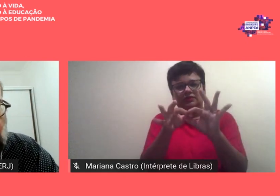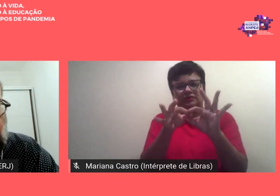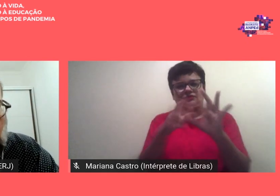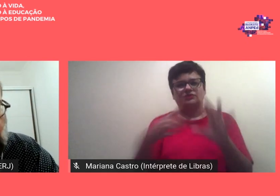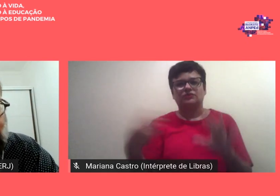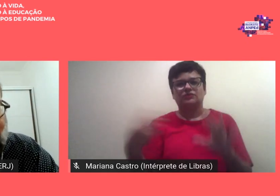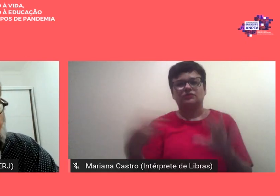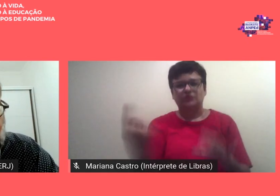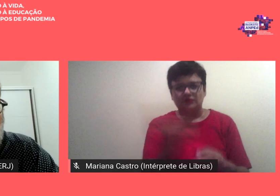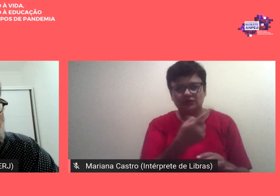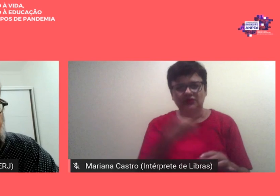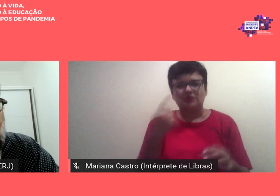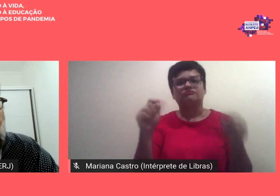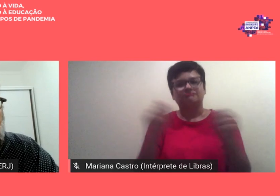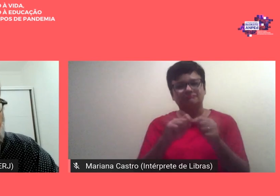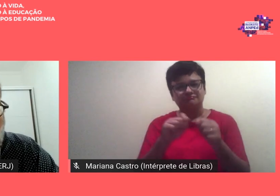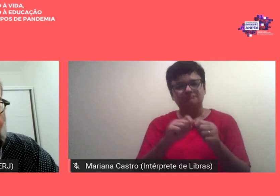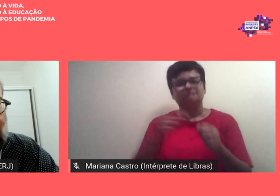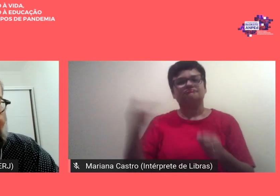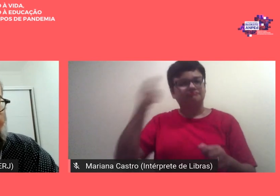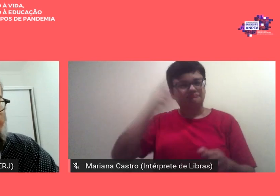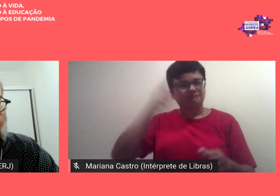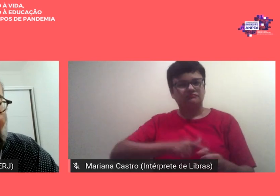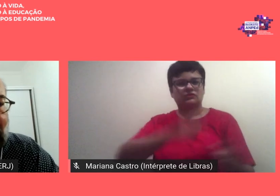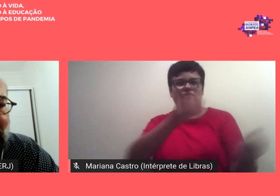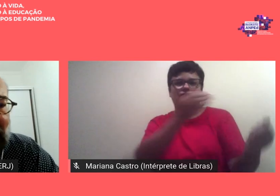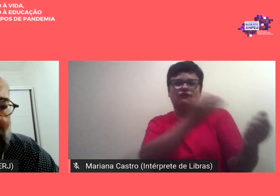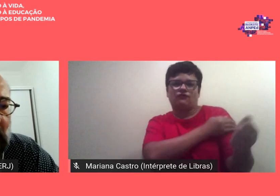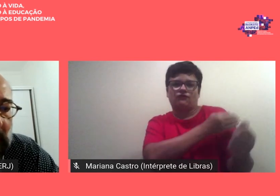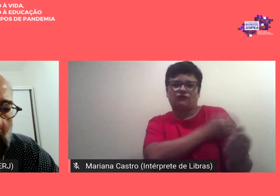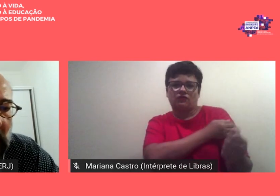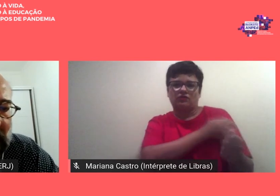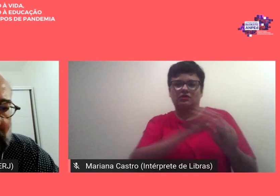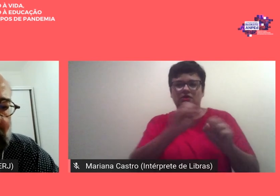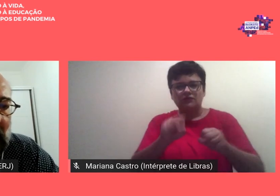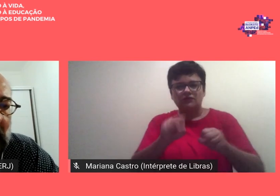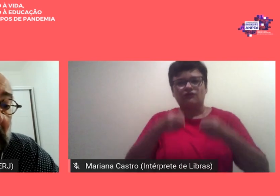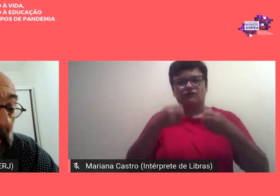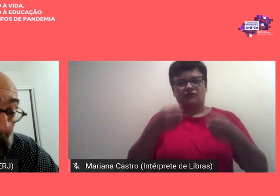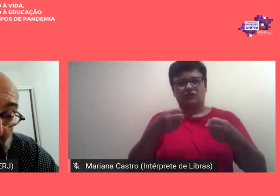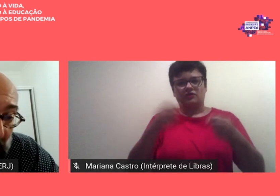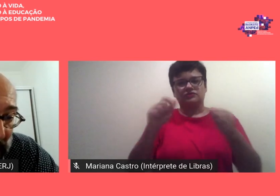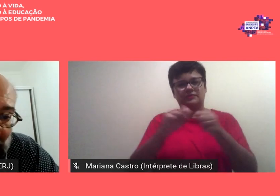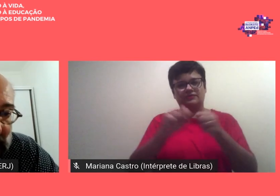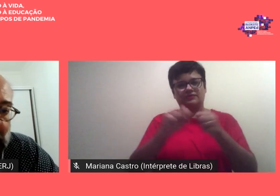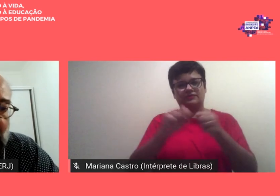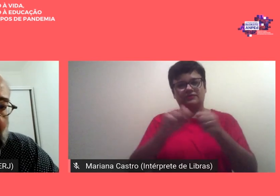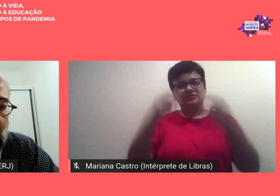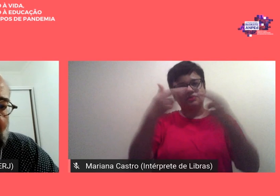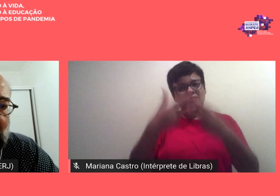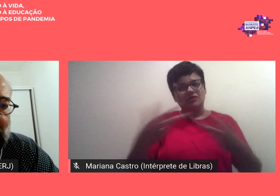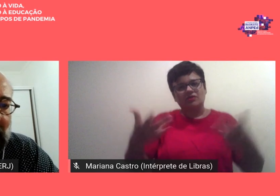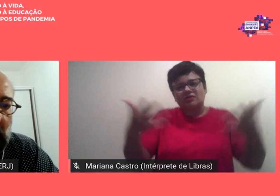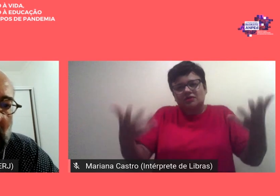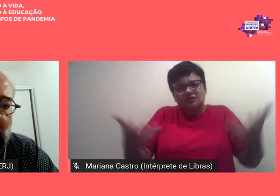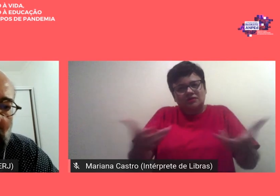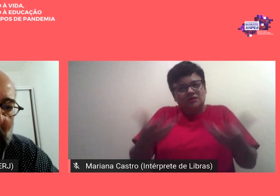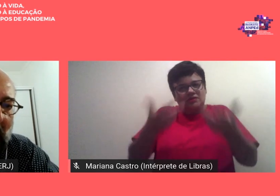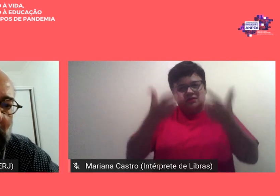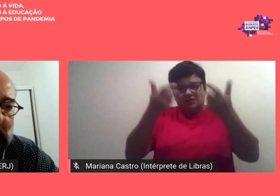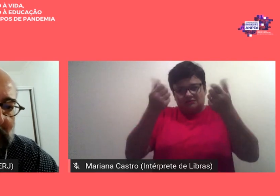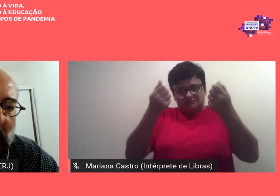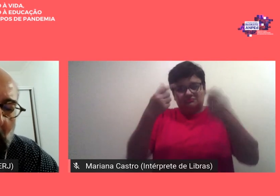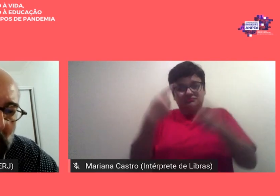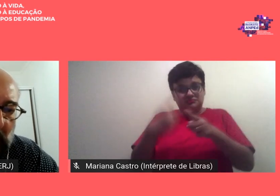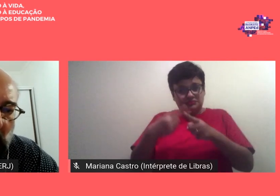de fato somos mais fortes para fazermos coisas incríveis porque se nós